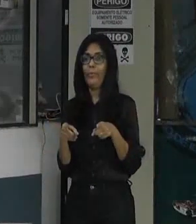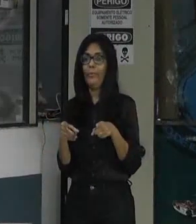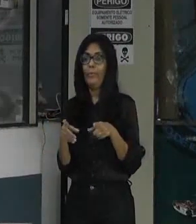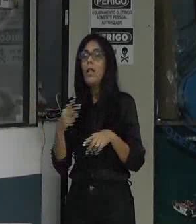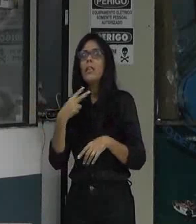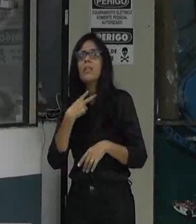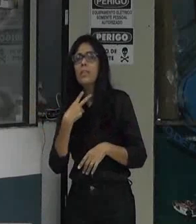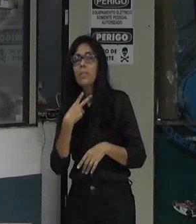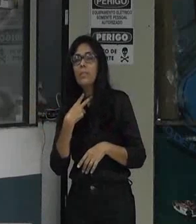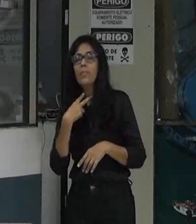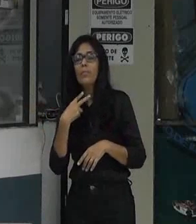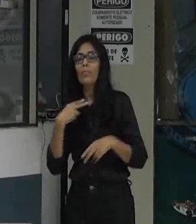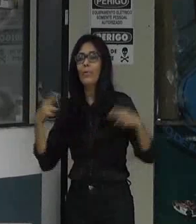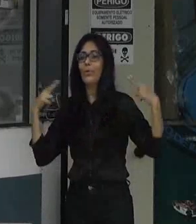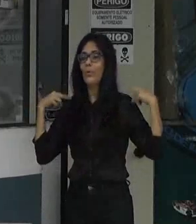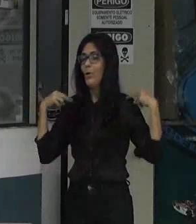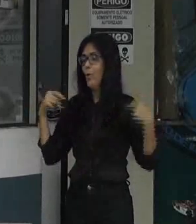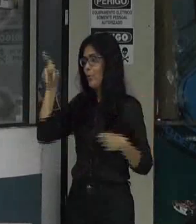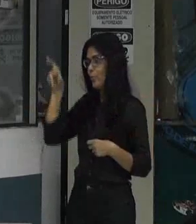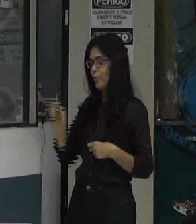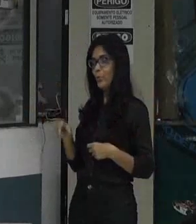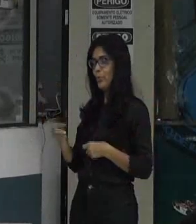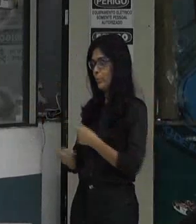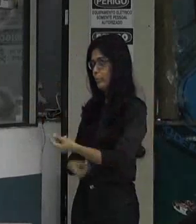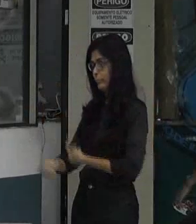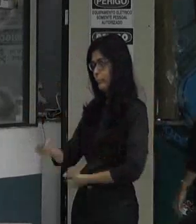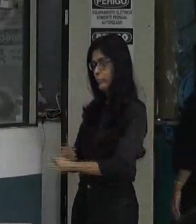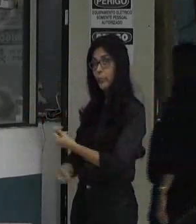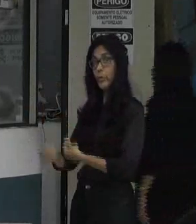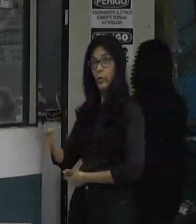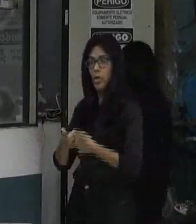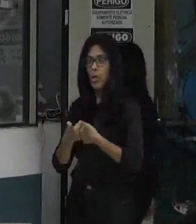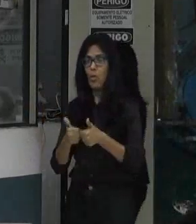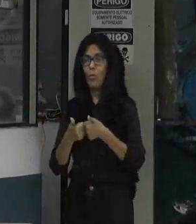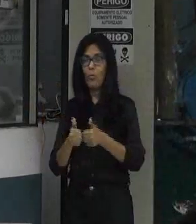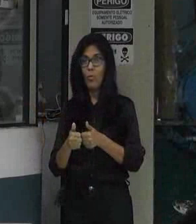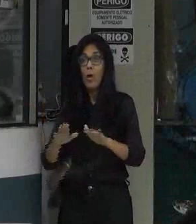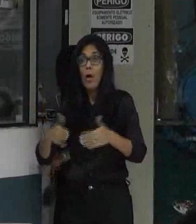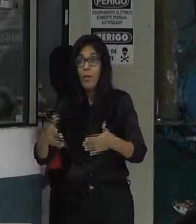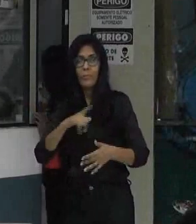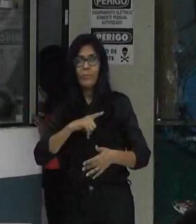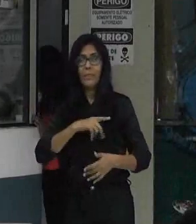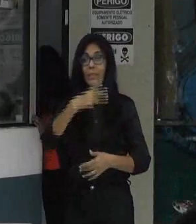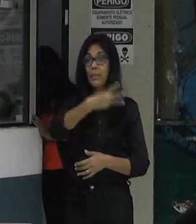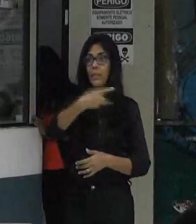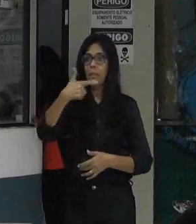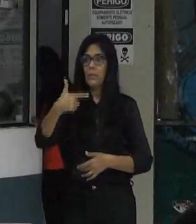ter motorista fazendo papel de cobrador em ônibus a partir de 32 lugares.